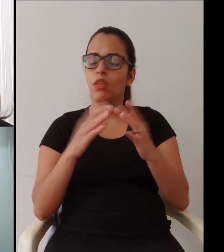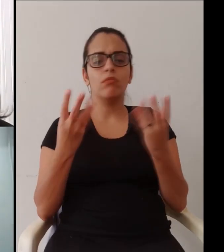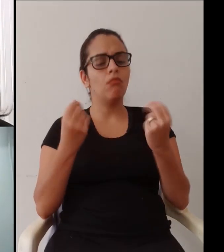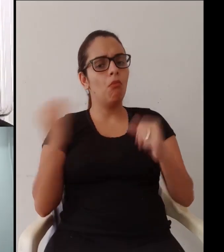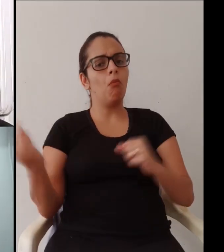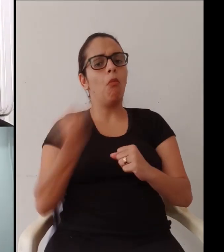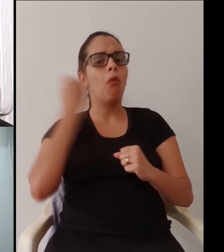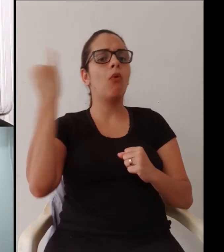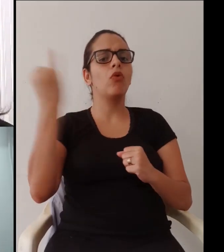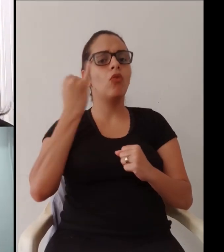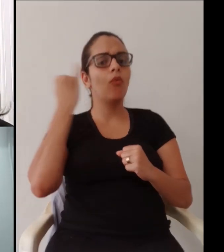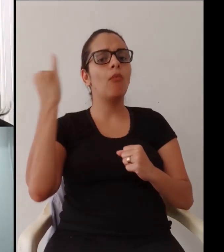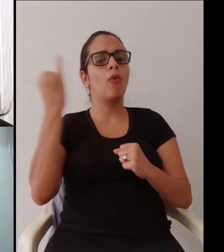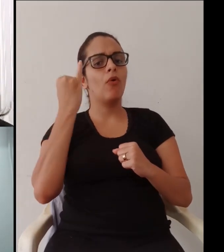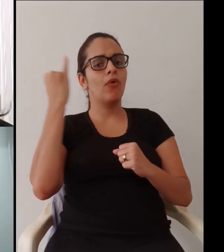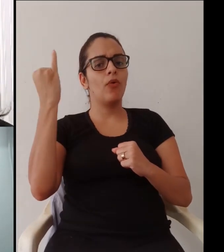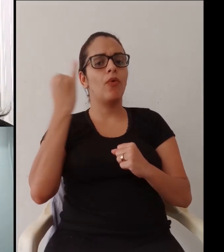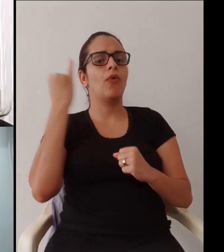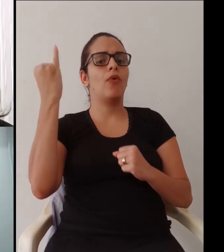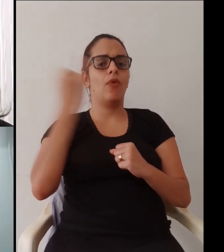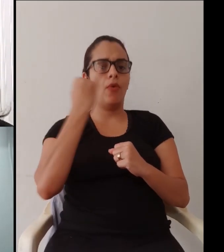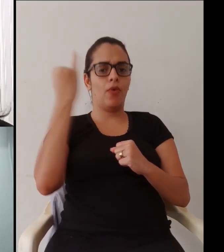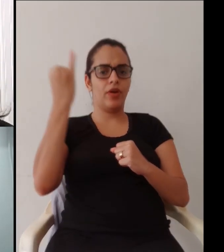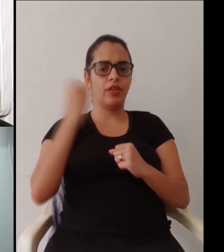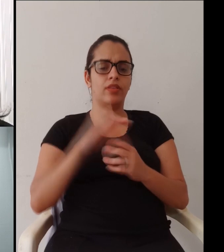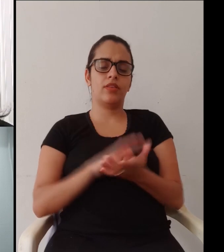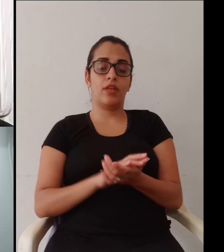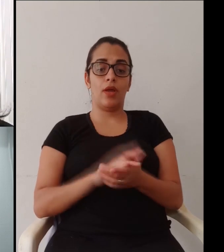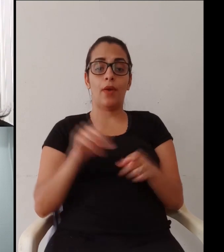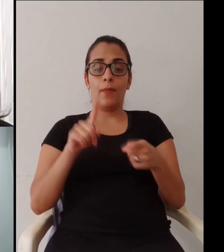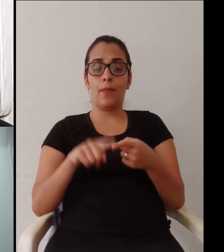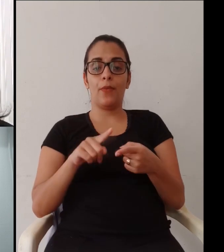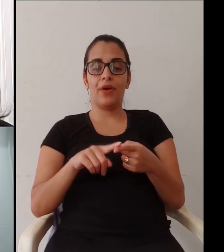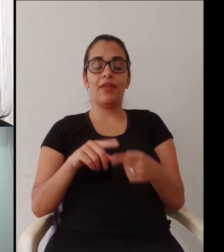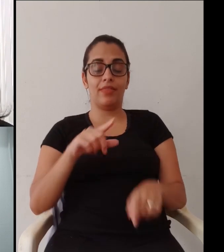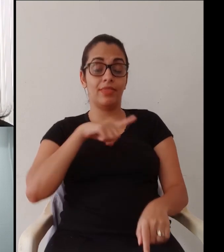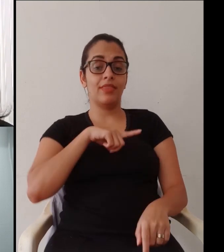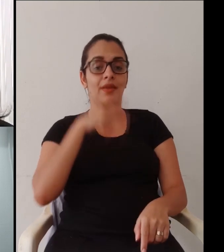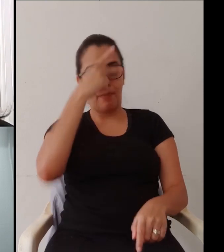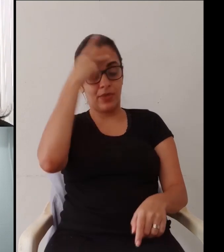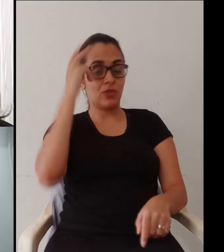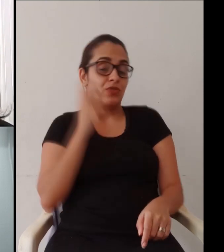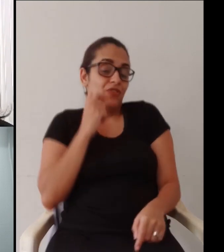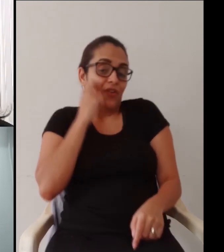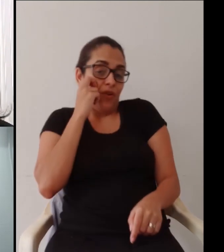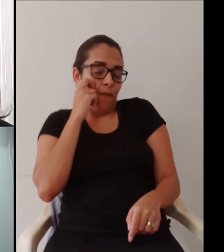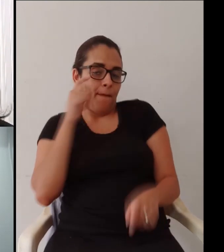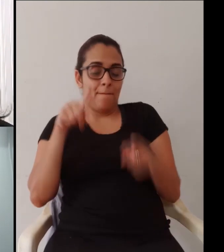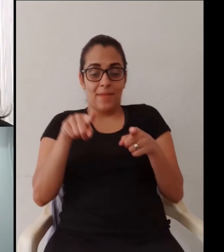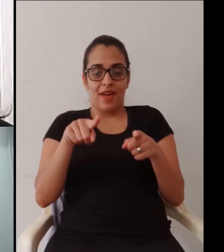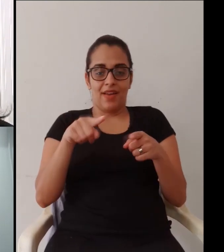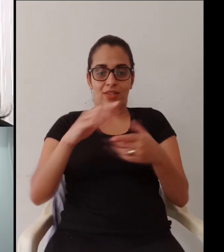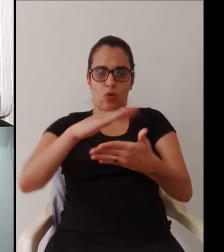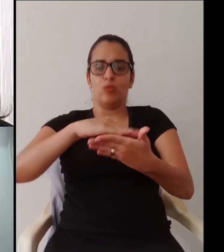que a gente continua trabalhando juntos e que nada mudou em relação a isso. Então, o contato é muito importante e esse contato a gente